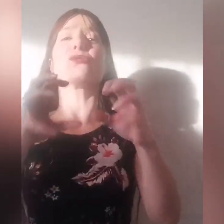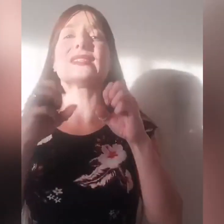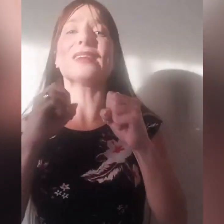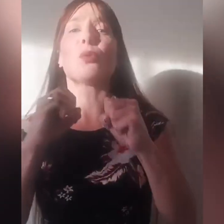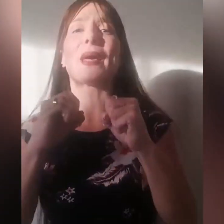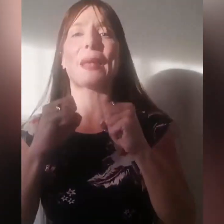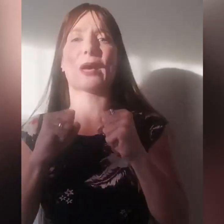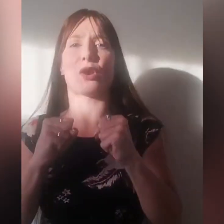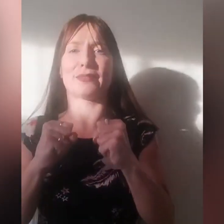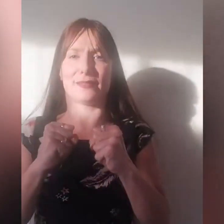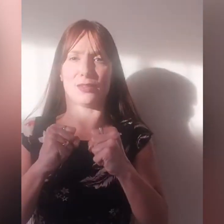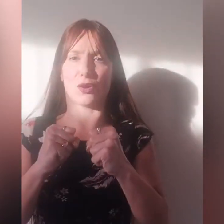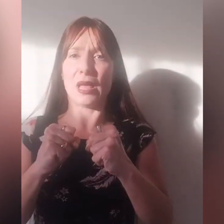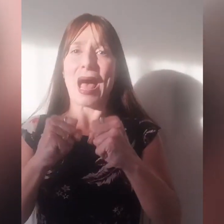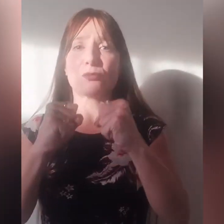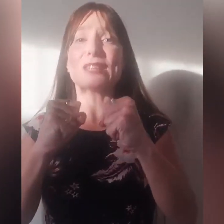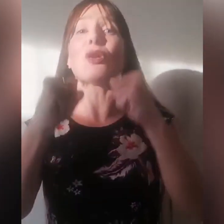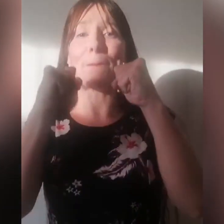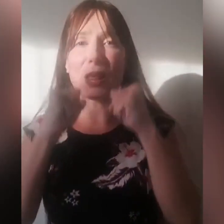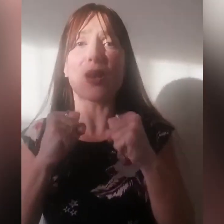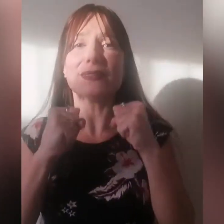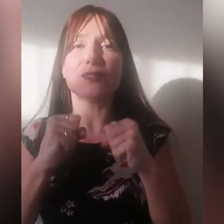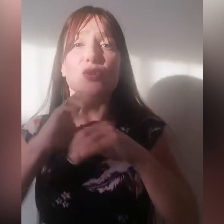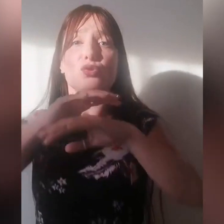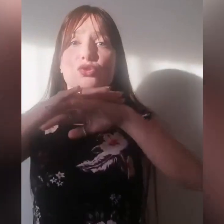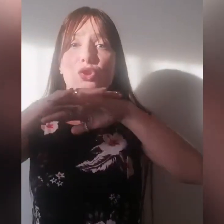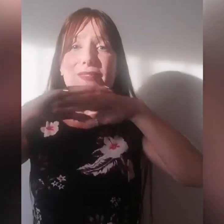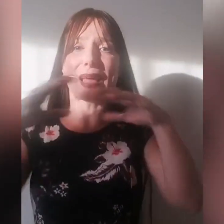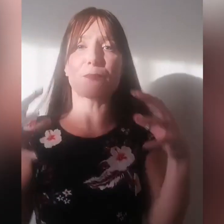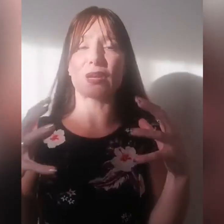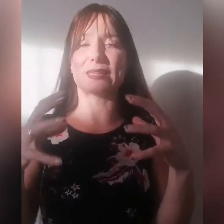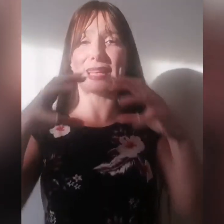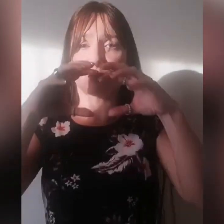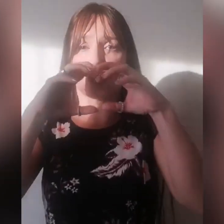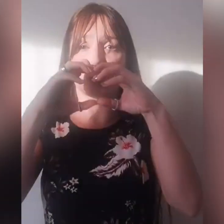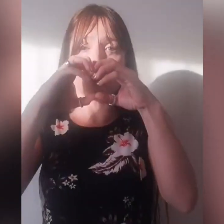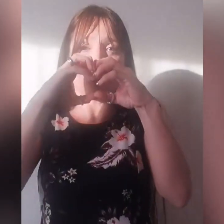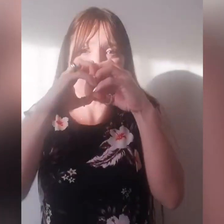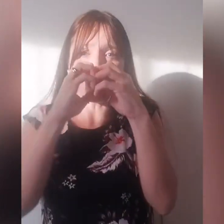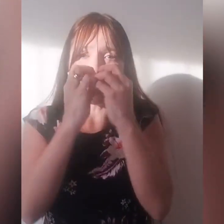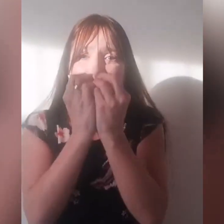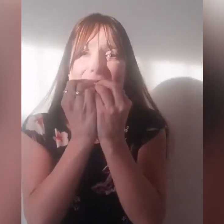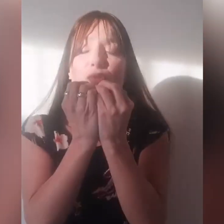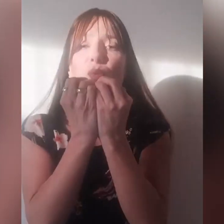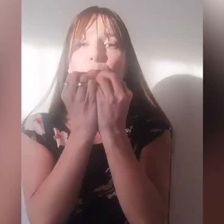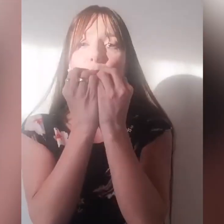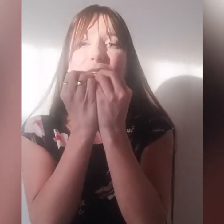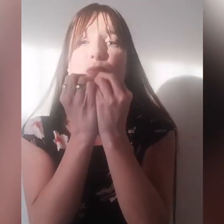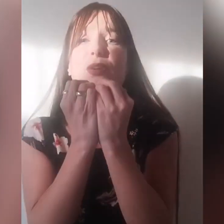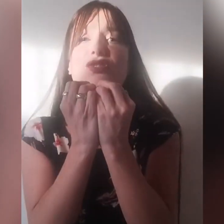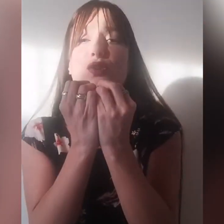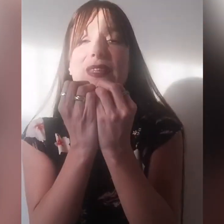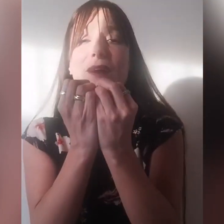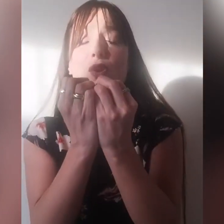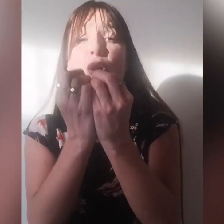ha usato per la parola di Dio, ha usato la parola di Dio in tutto il tempo nel deserto quando lui poi è stato tentato in quel momento preciso al diavolo